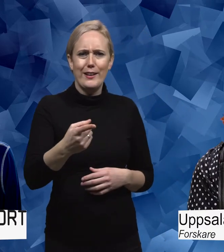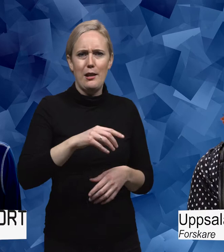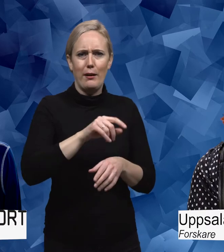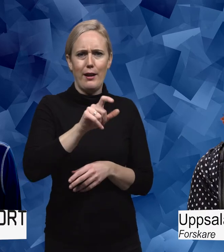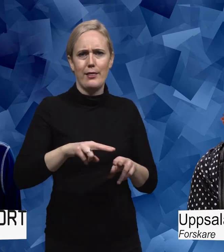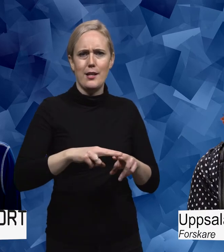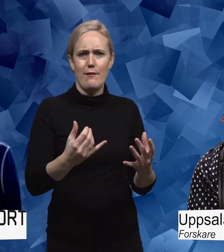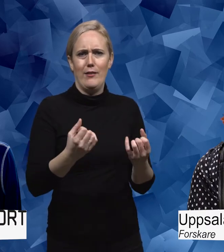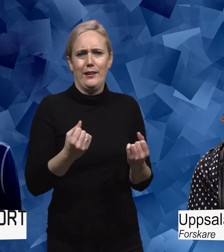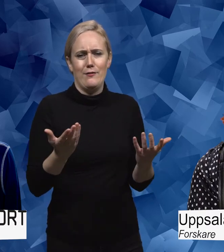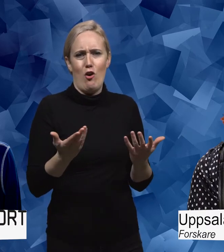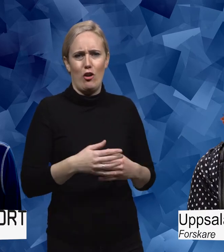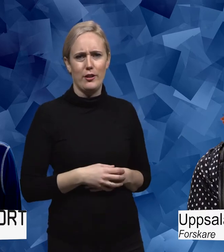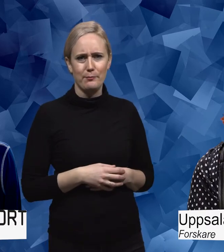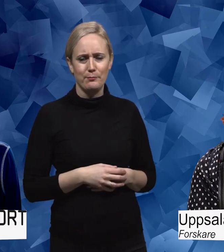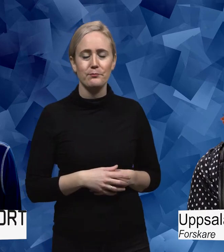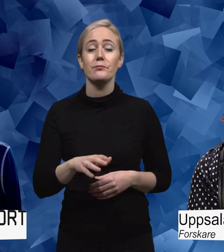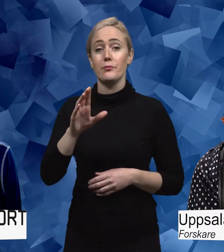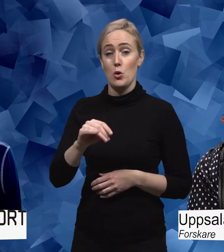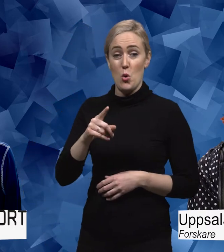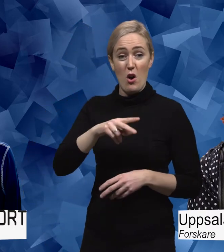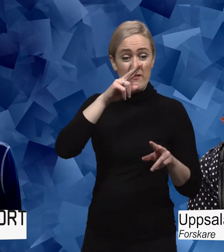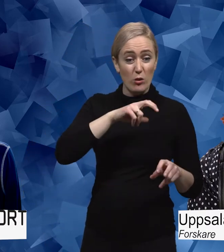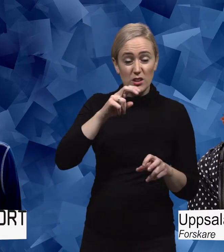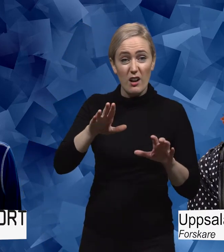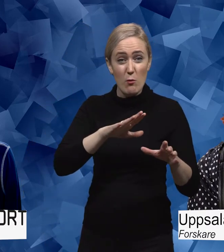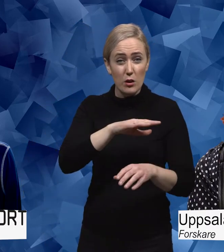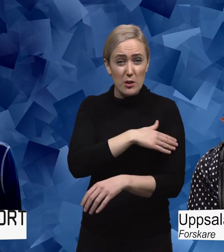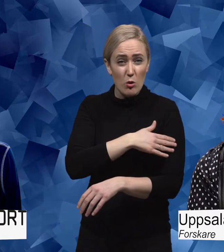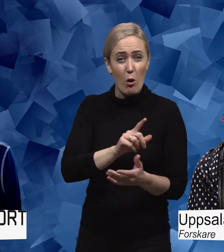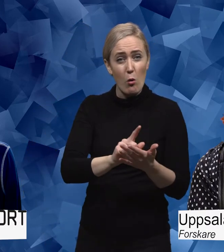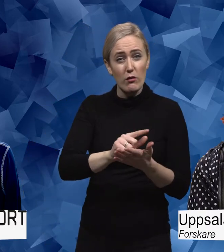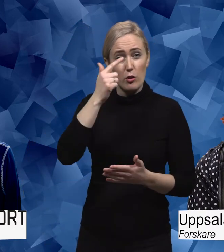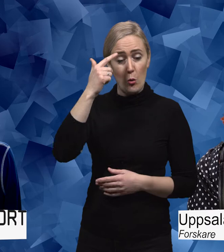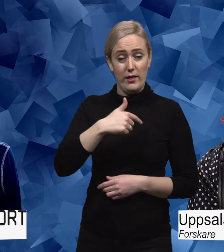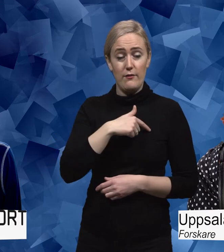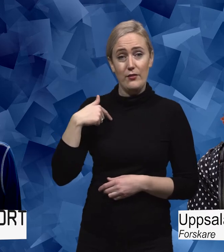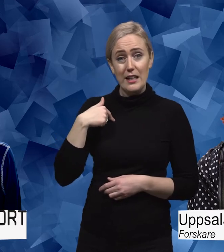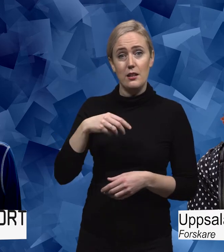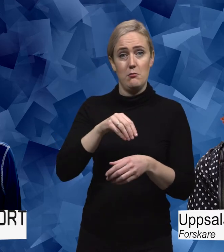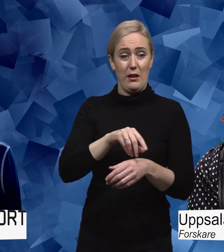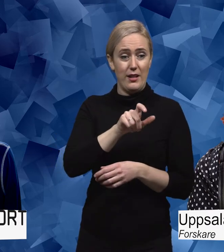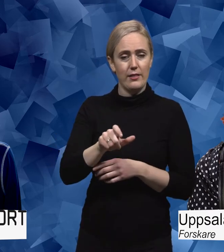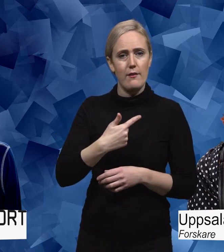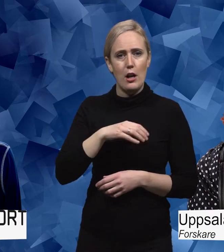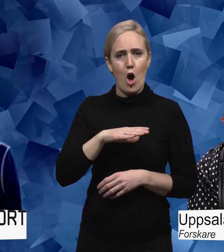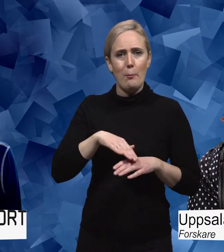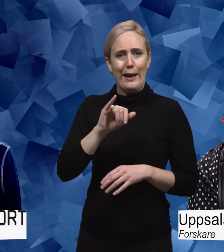är ofta sådana saker som att forskare och vårdpersonal tror ofta att vi patienter vill ha mer invasiva behandlingar. När